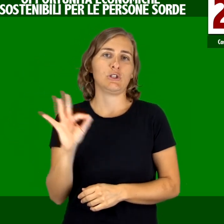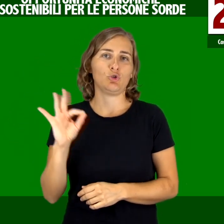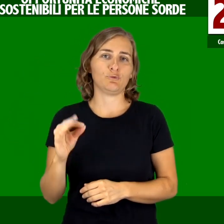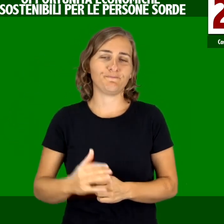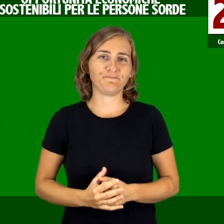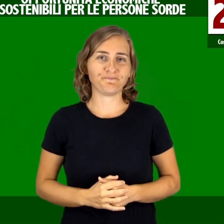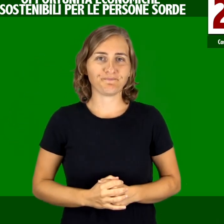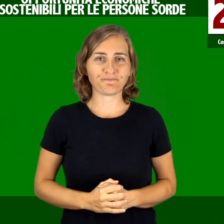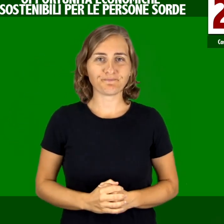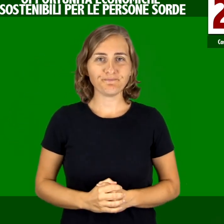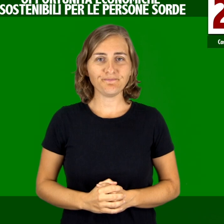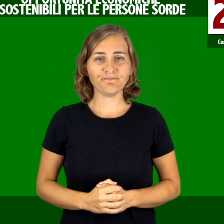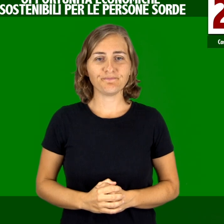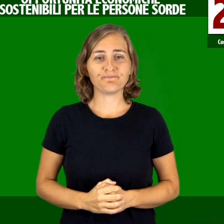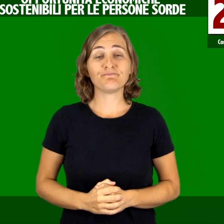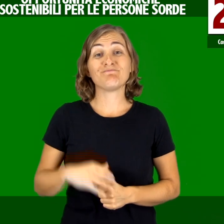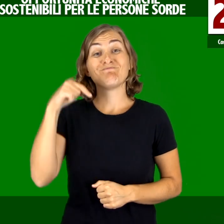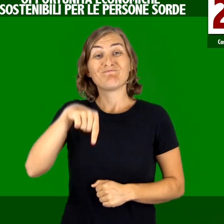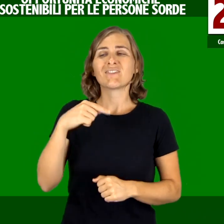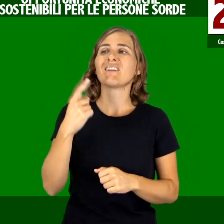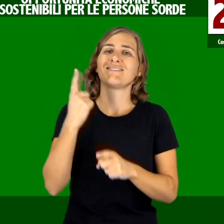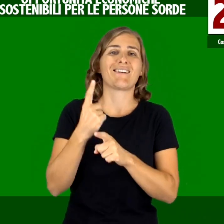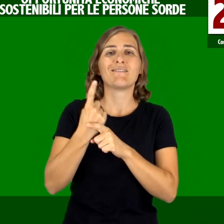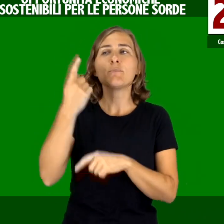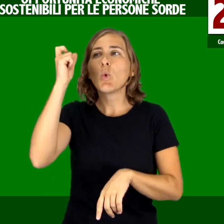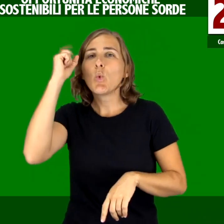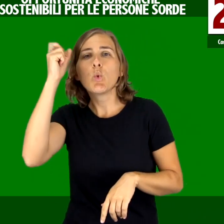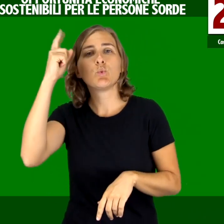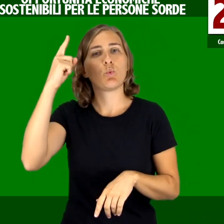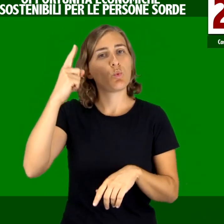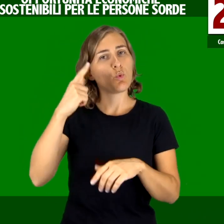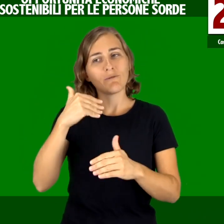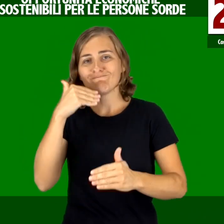protette sia riservata specificamente alle persone sorde, l'1%.